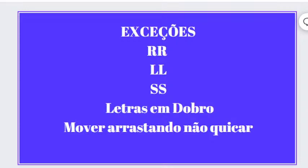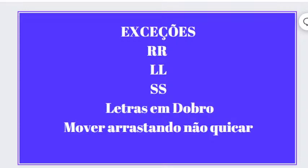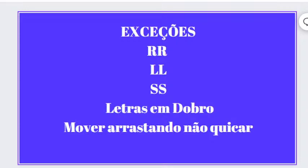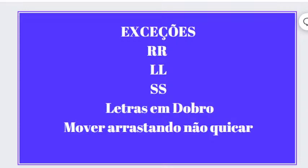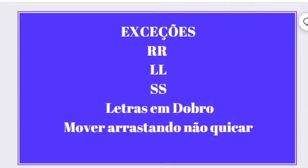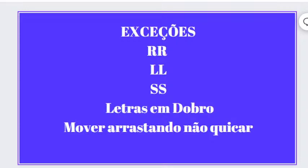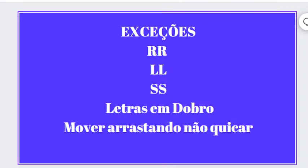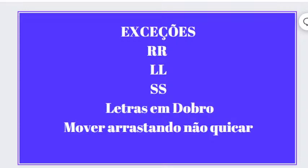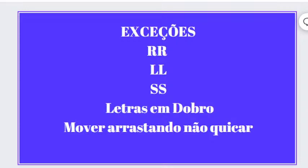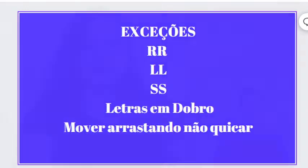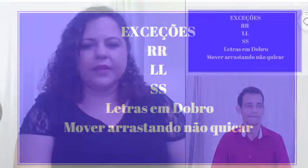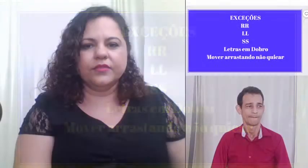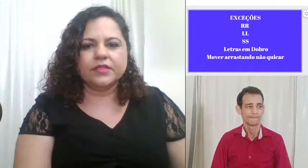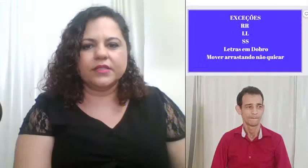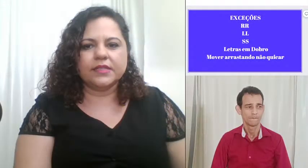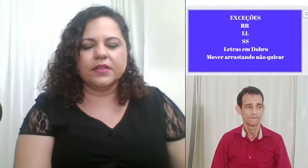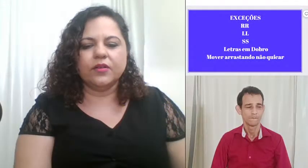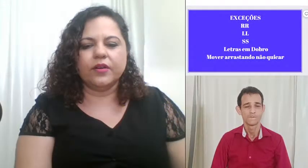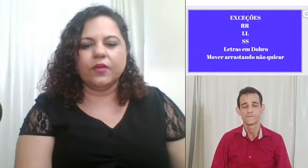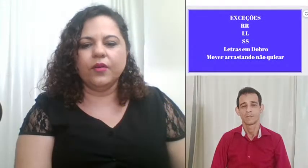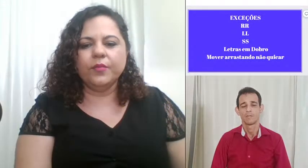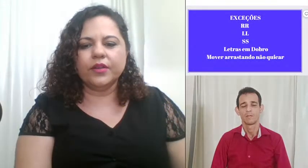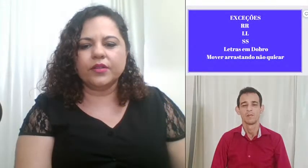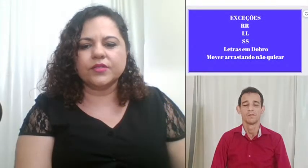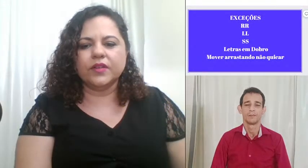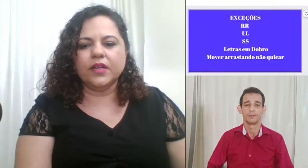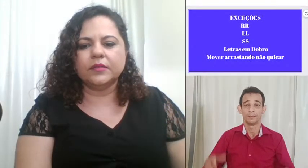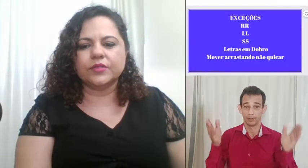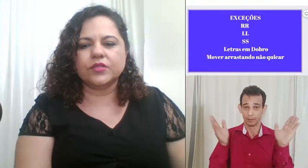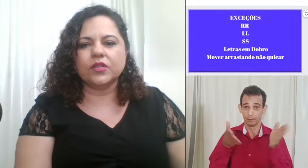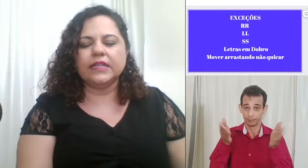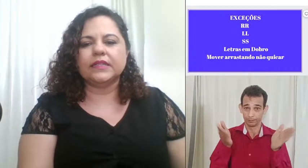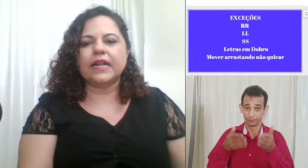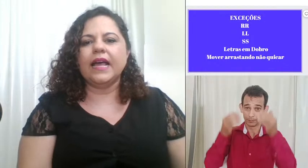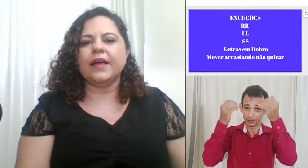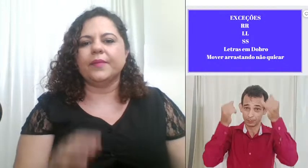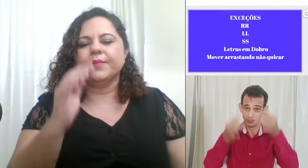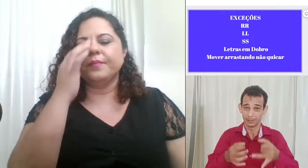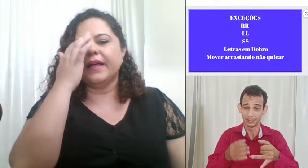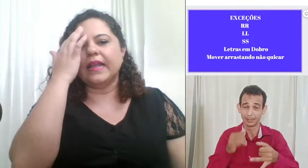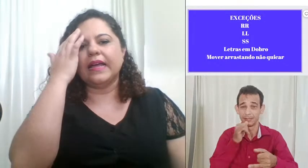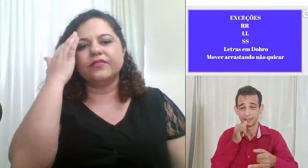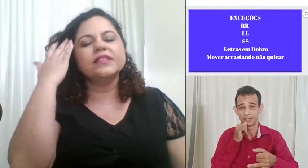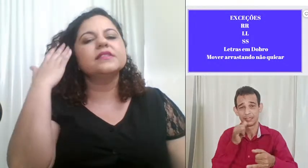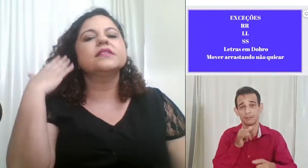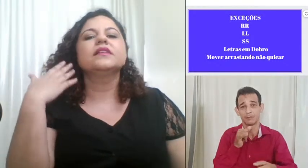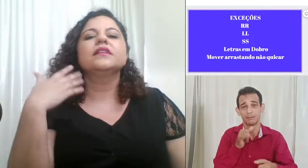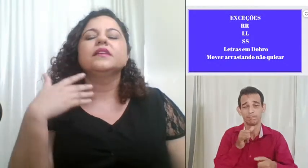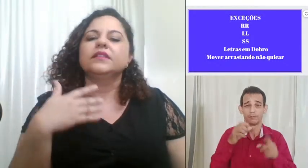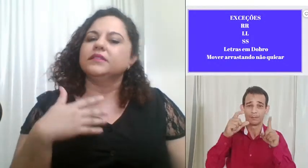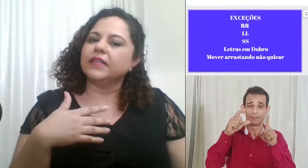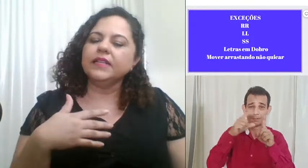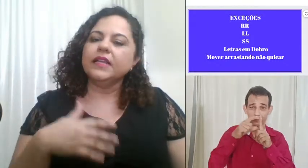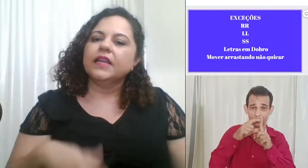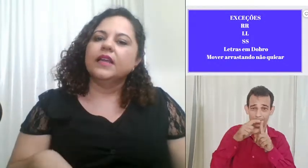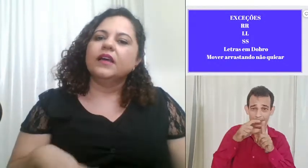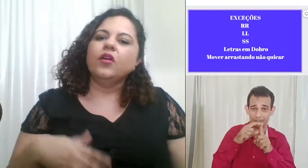eu vou falar para vocês agora como que nós vamos soletrar palavras né ou